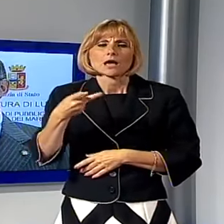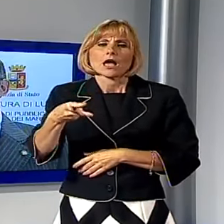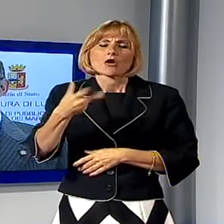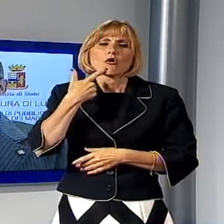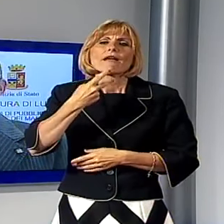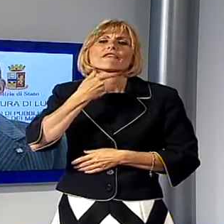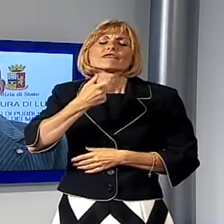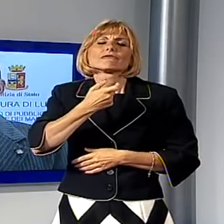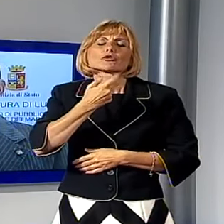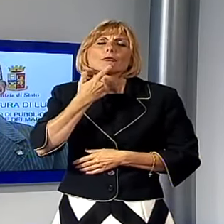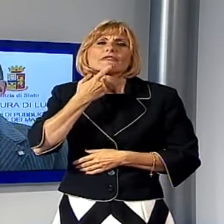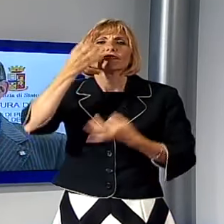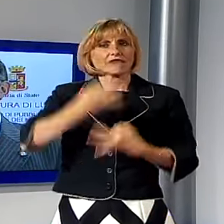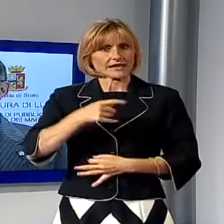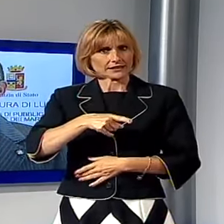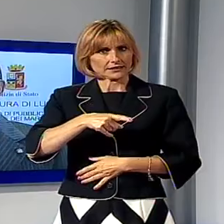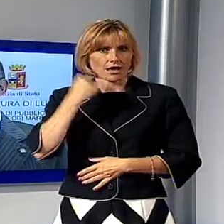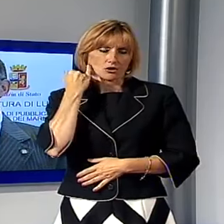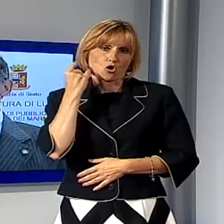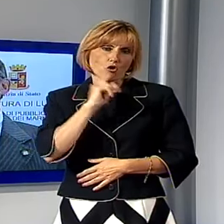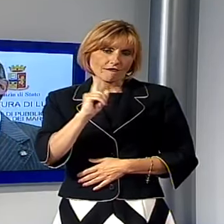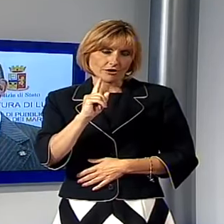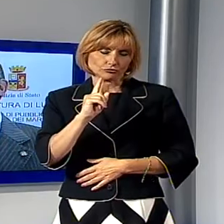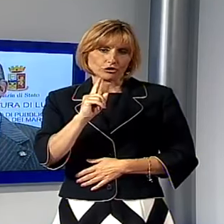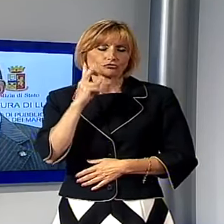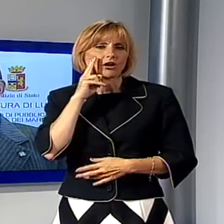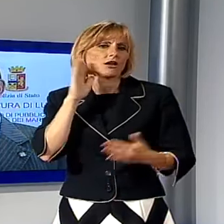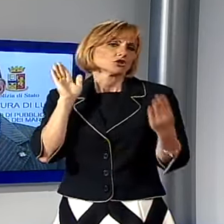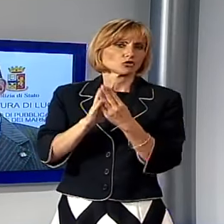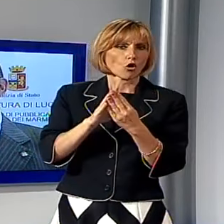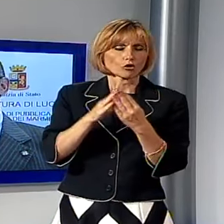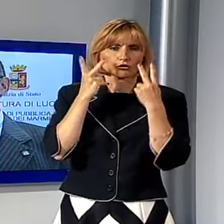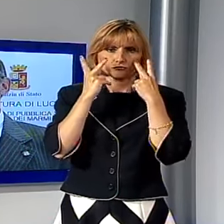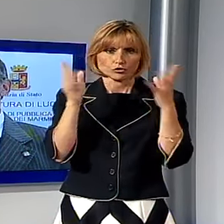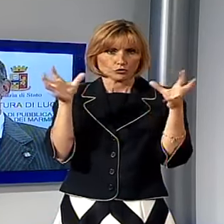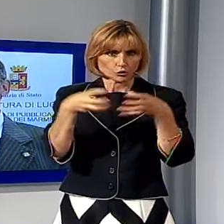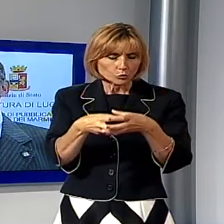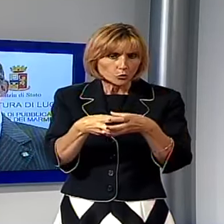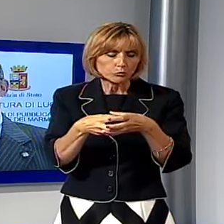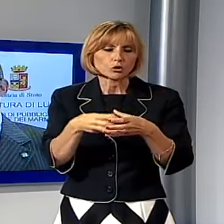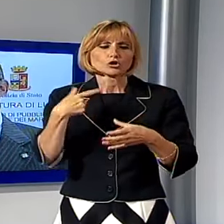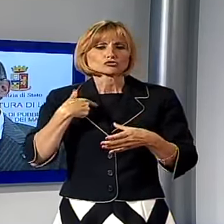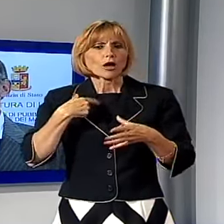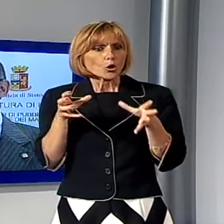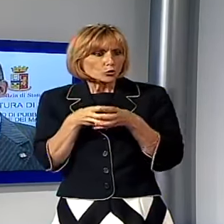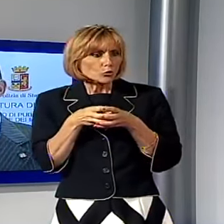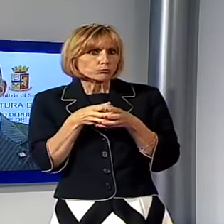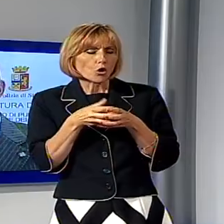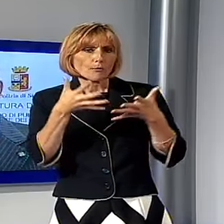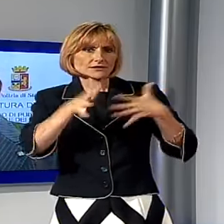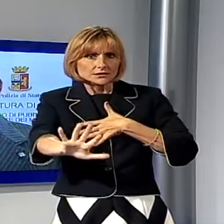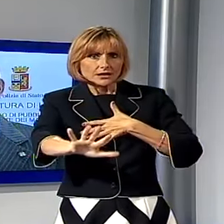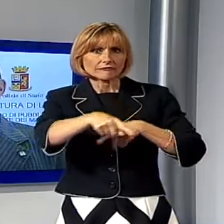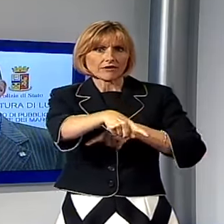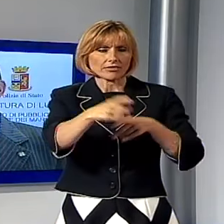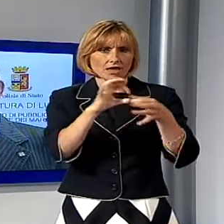con una visione di gruppo quindi di tutela dell'amico che è stata veramente anche difficile da